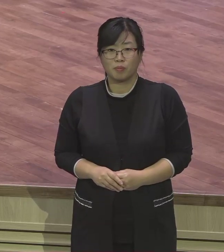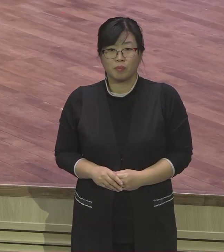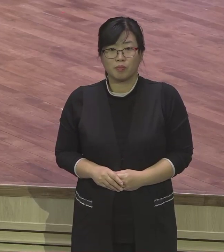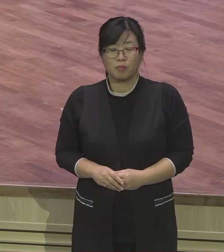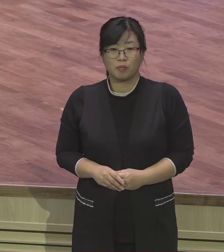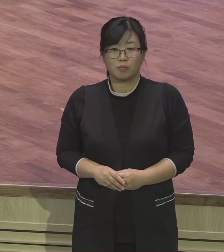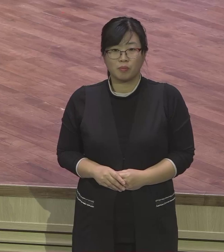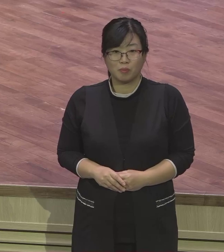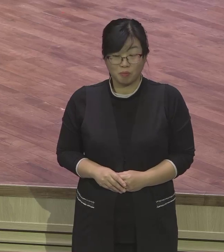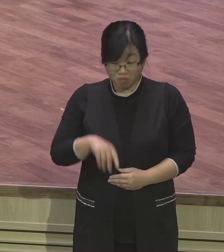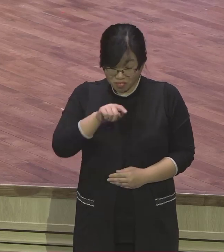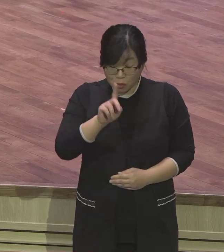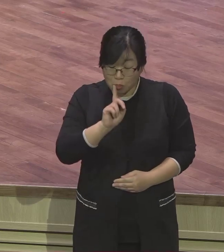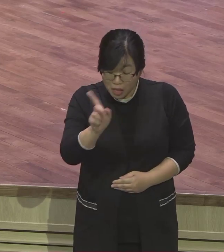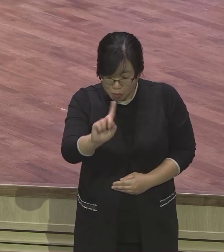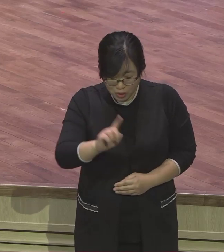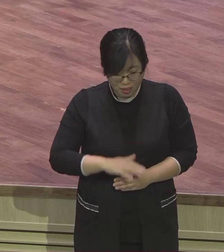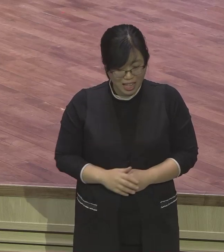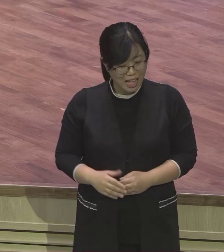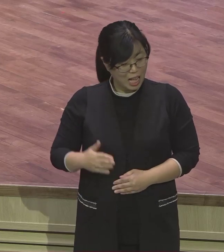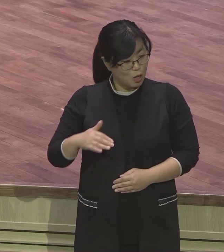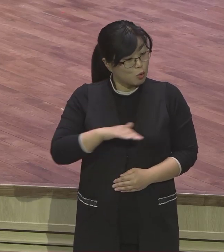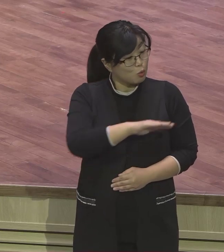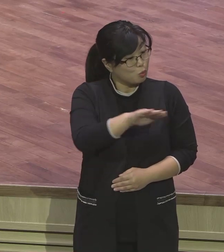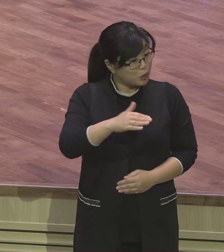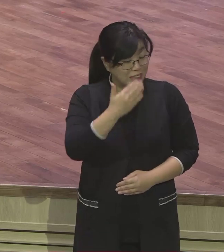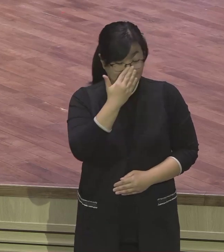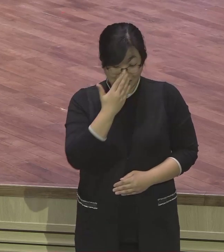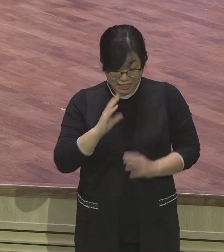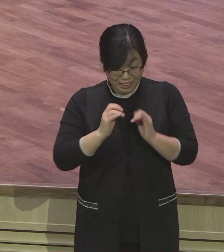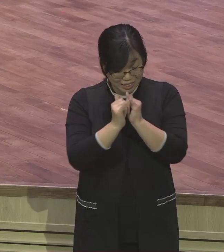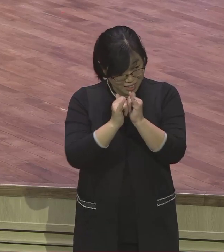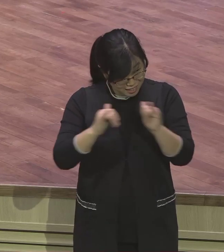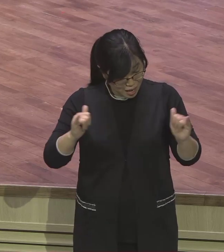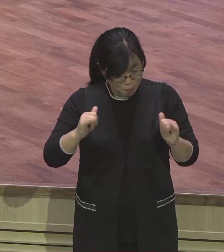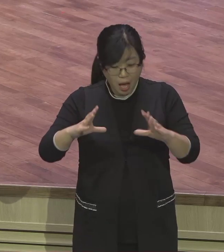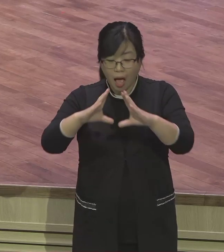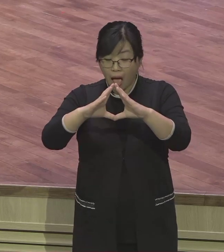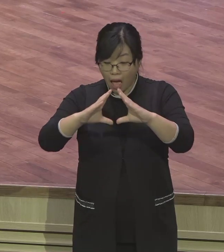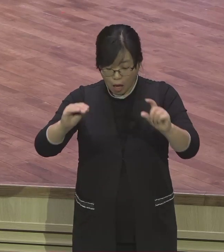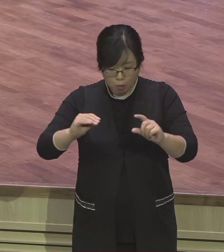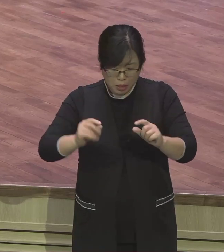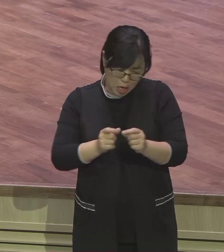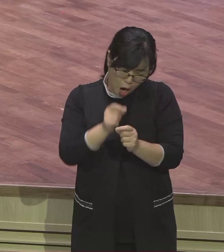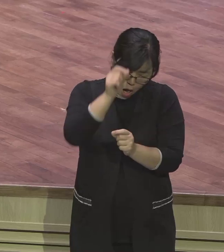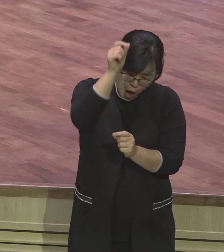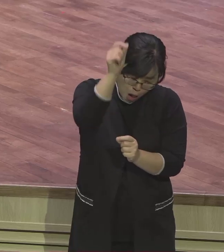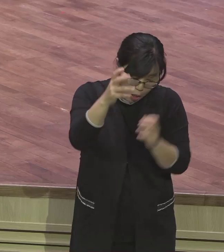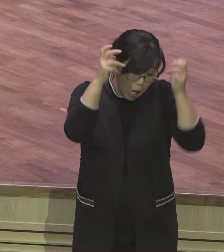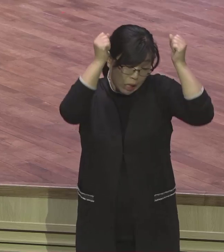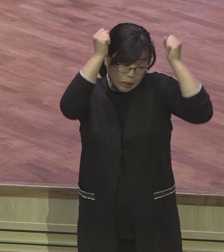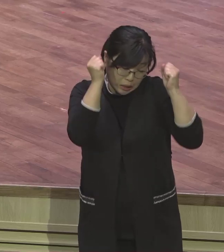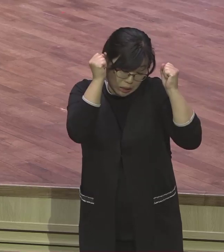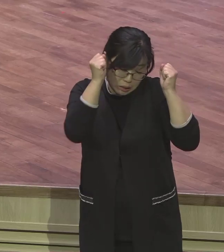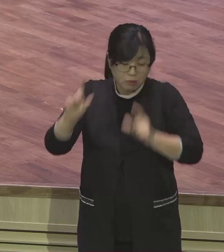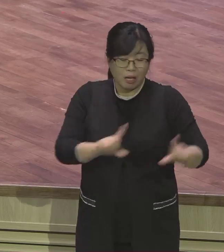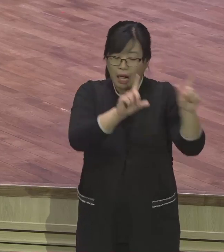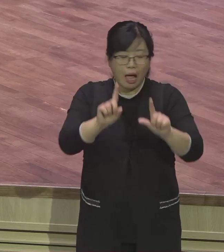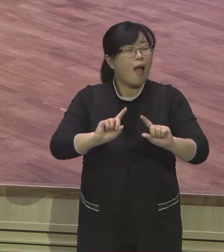곳이 아니다. 말이죠. 애굽은 이스라엘 삶 자기가 와서 자기 민족들이 살게 됐지만